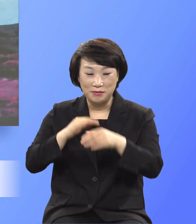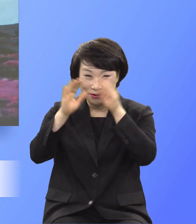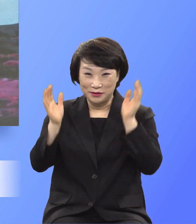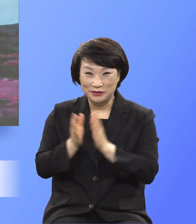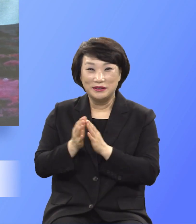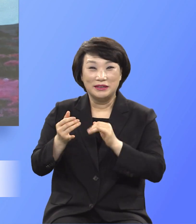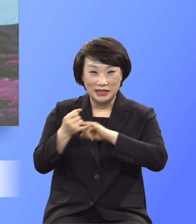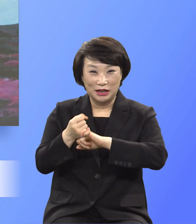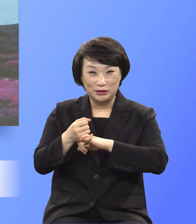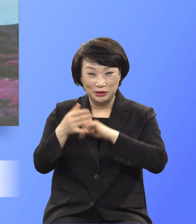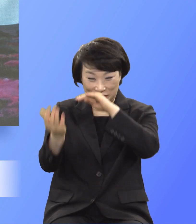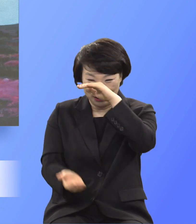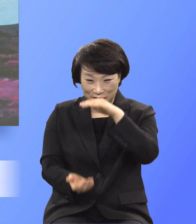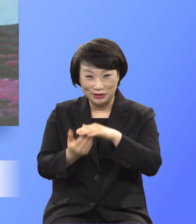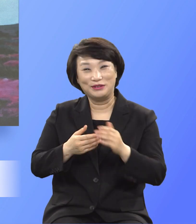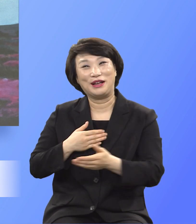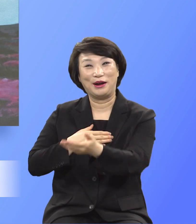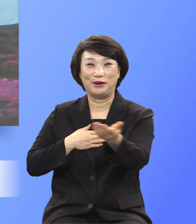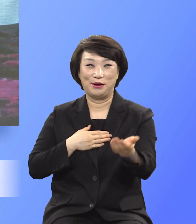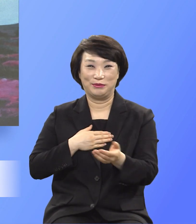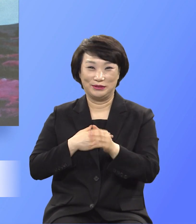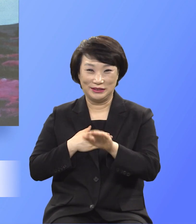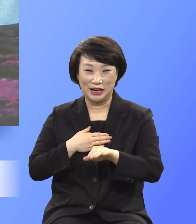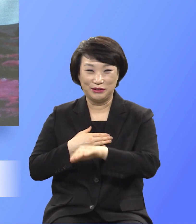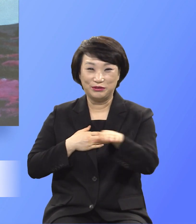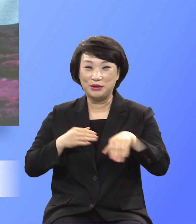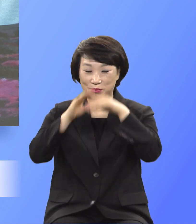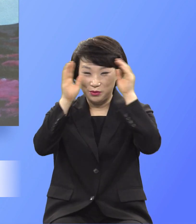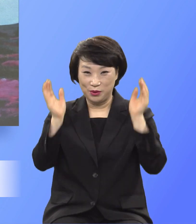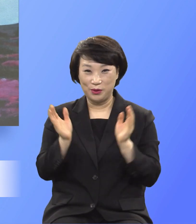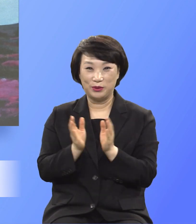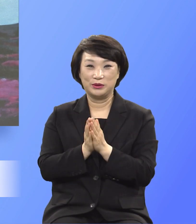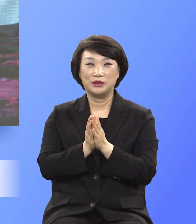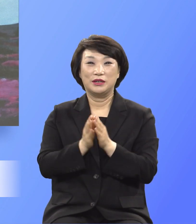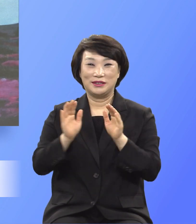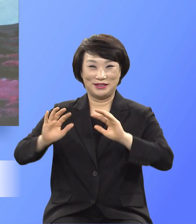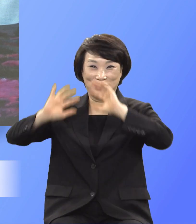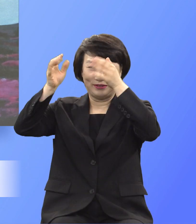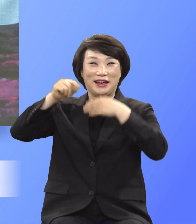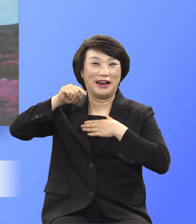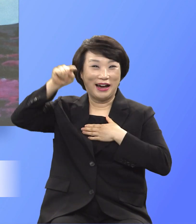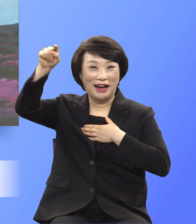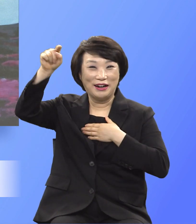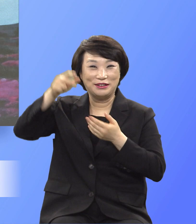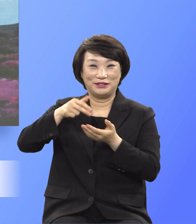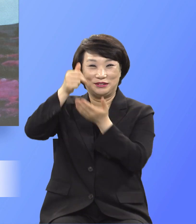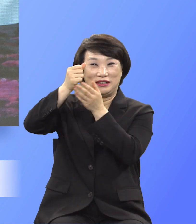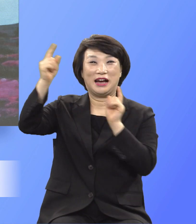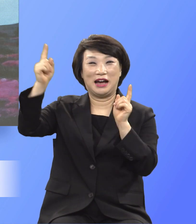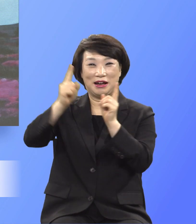이룬 자요 우리 모두 천국에서 주와 함께 살 자들입니다.